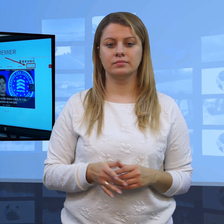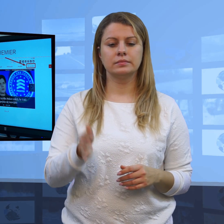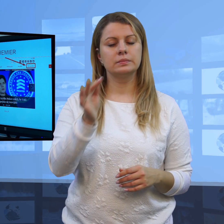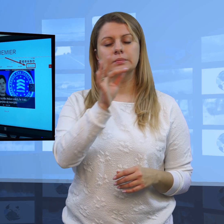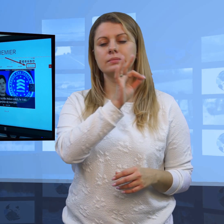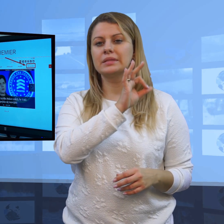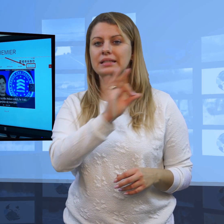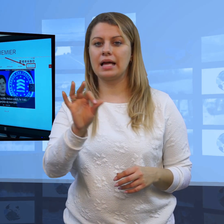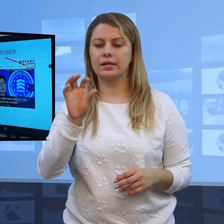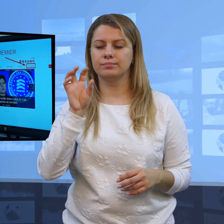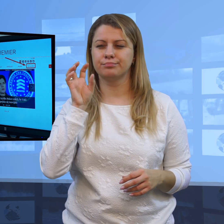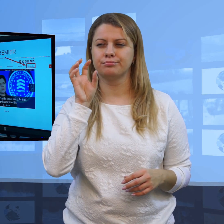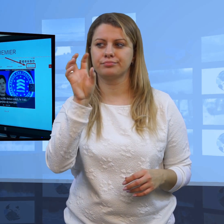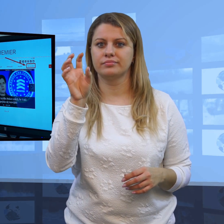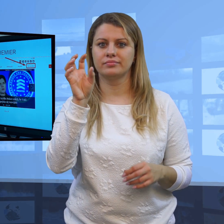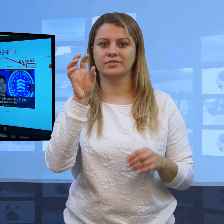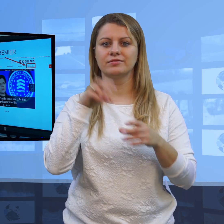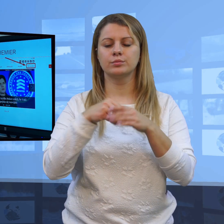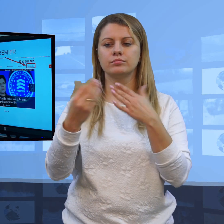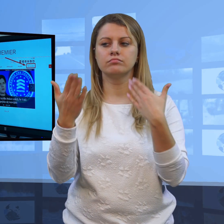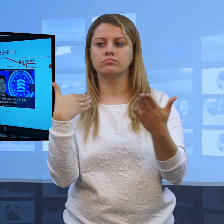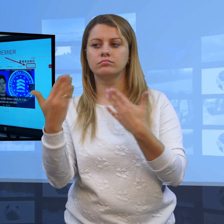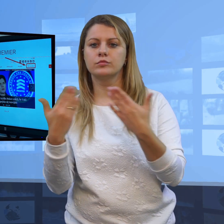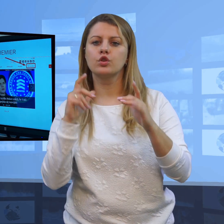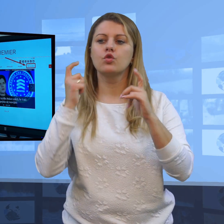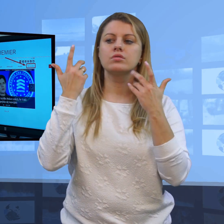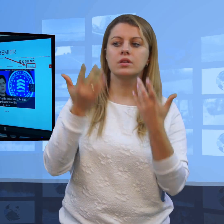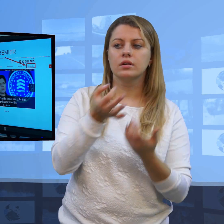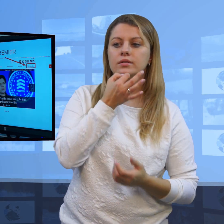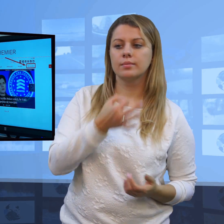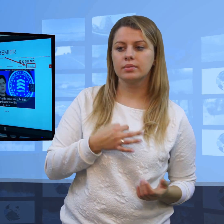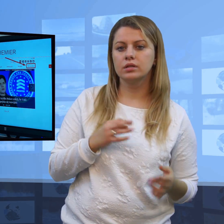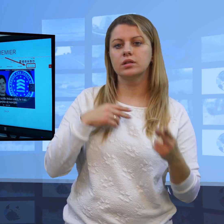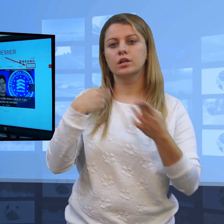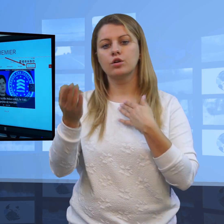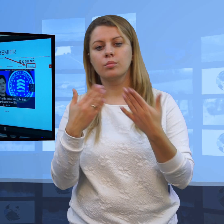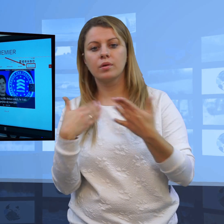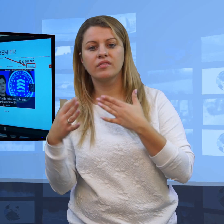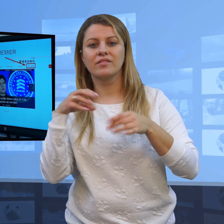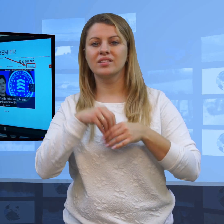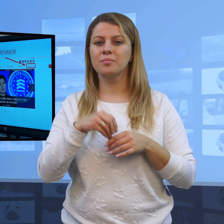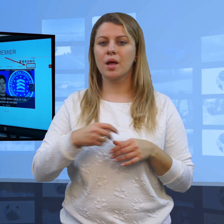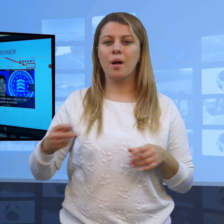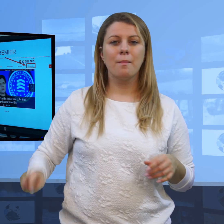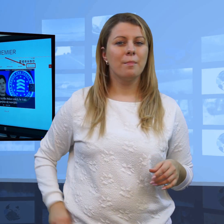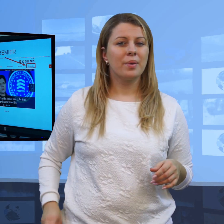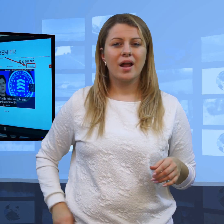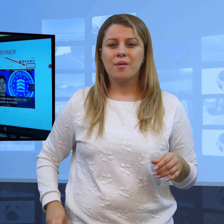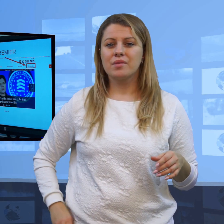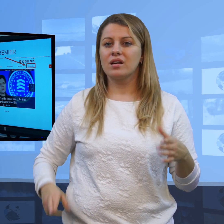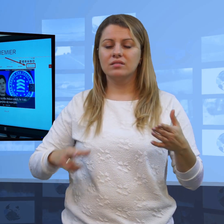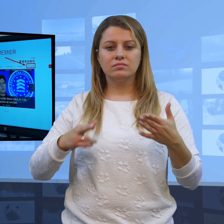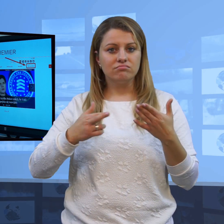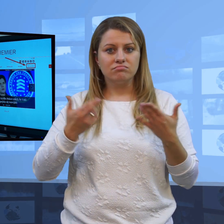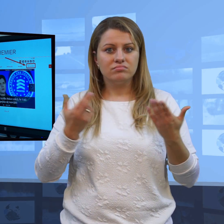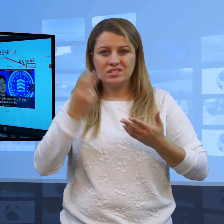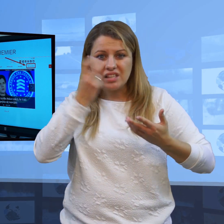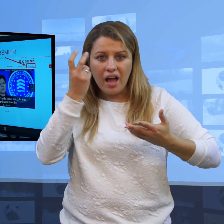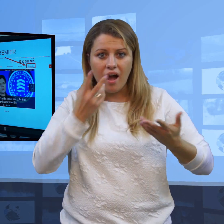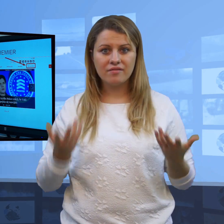specjalna wydzielona część jej strony, gdzie dziennikarze mają informacje przygotowane specjalnie dla nich. To świadczy